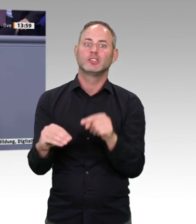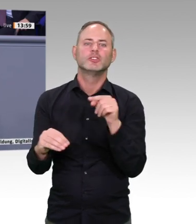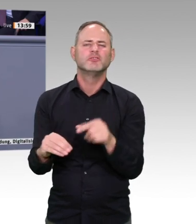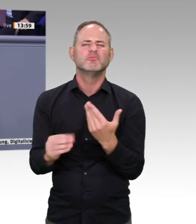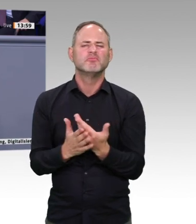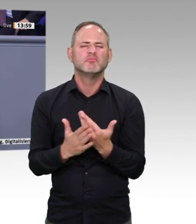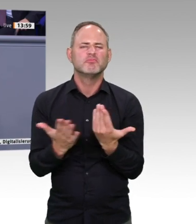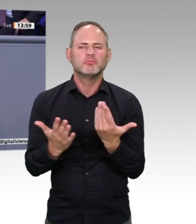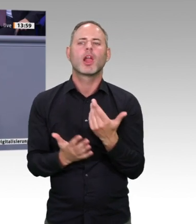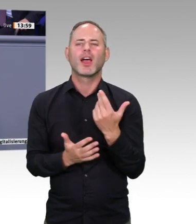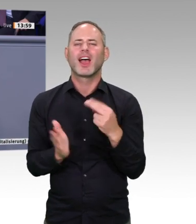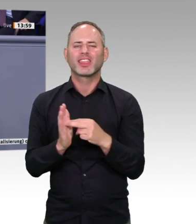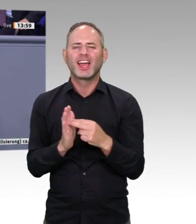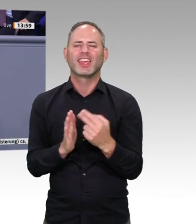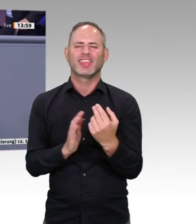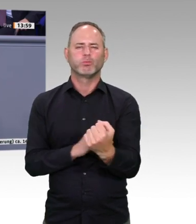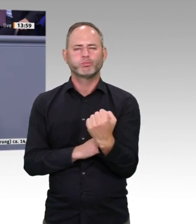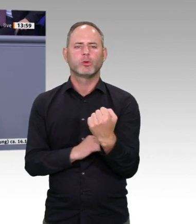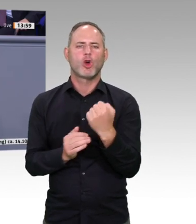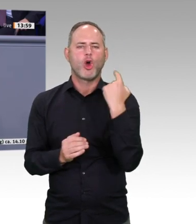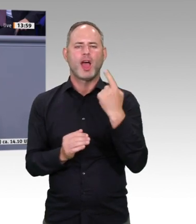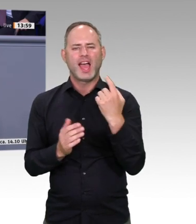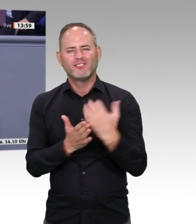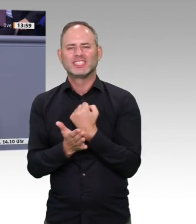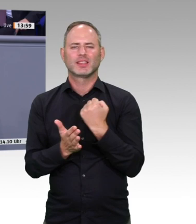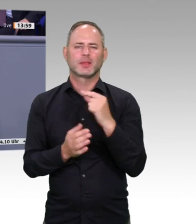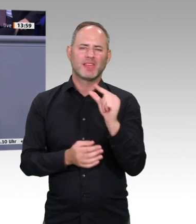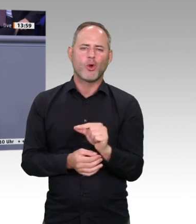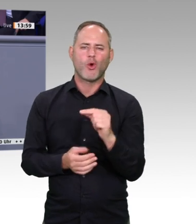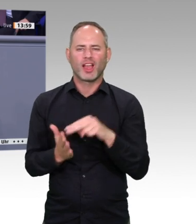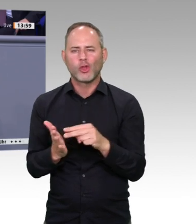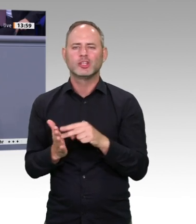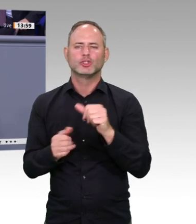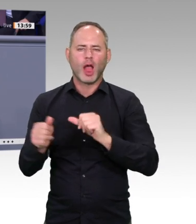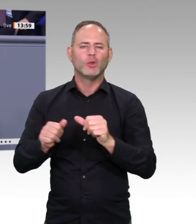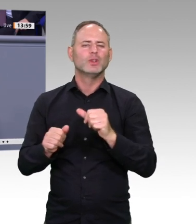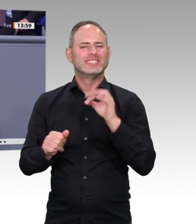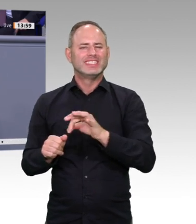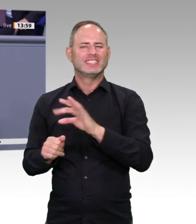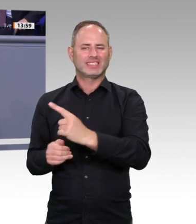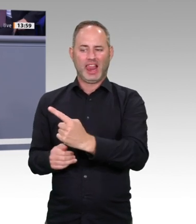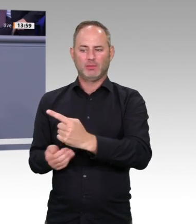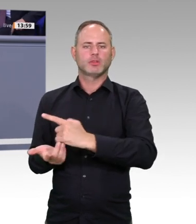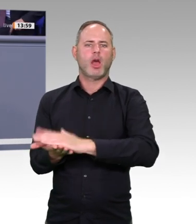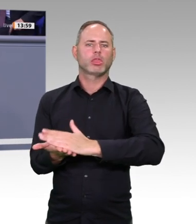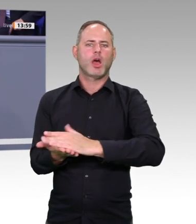als die Opposition. Nachhaltigkeit ist eng mit einer guten MINT-Bildung, Mathematik, Informatik, Naturwissenschaft,